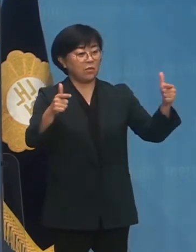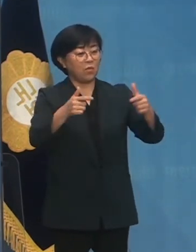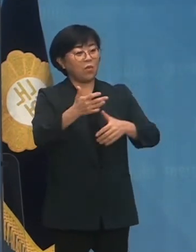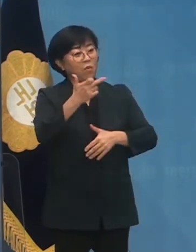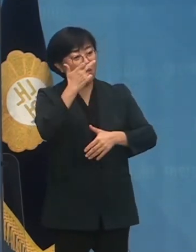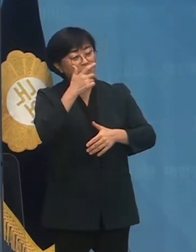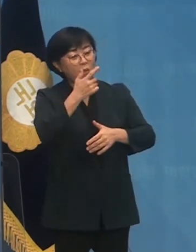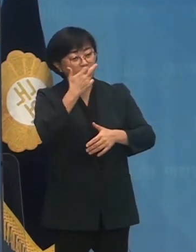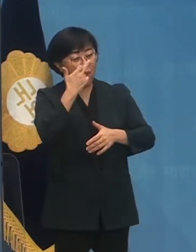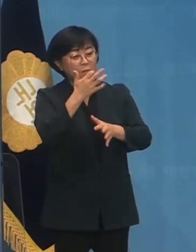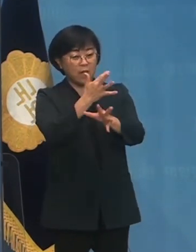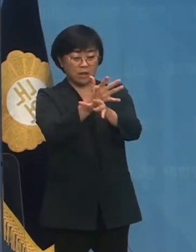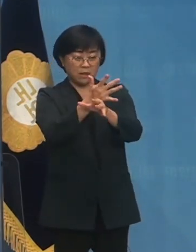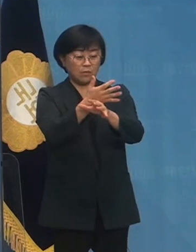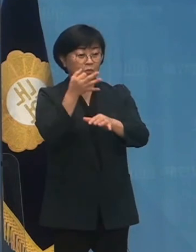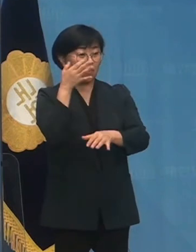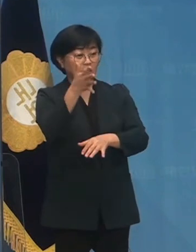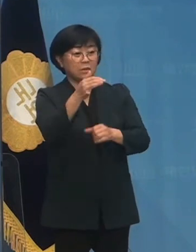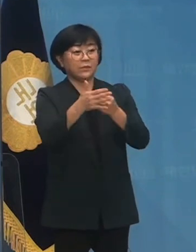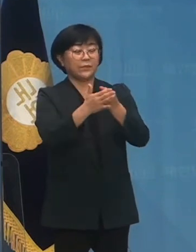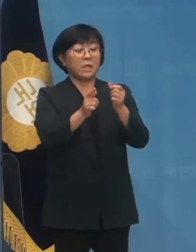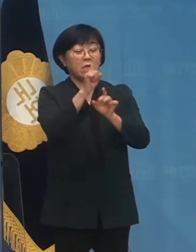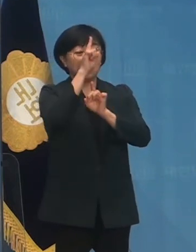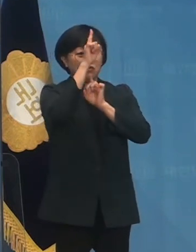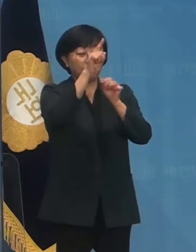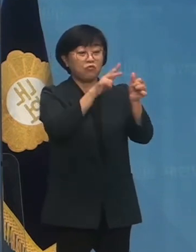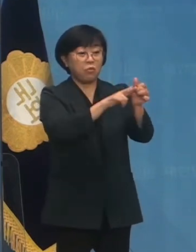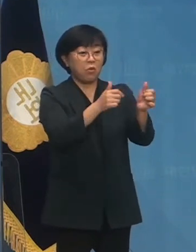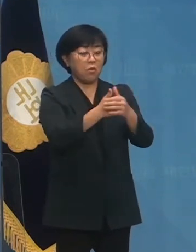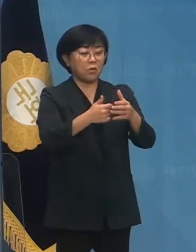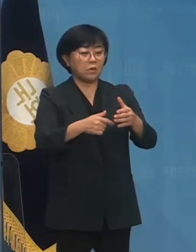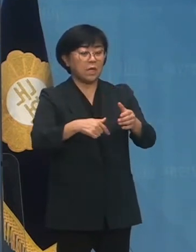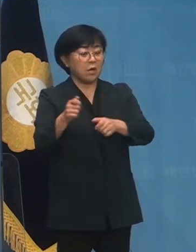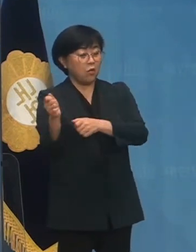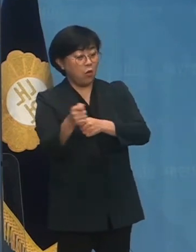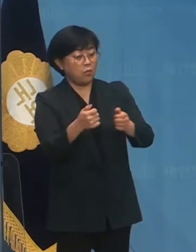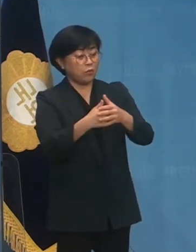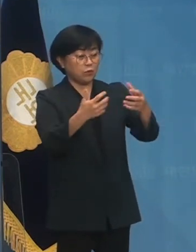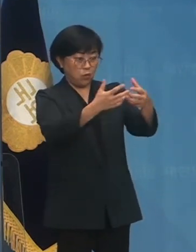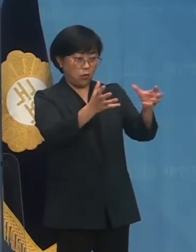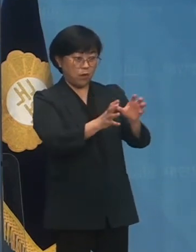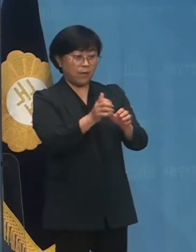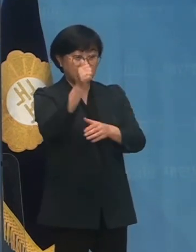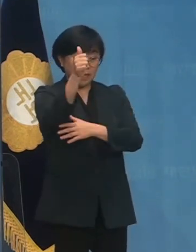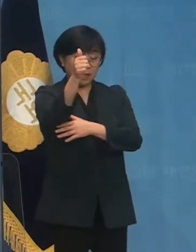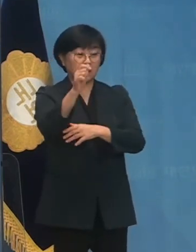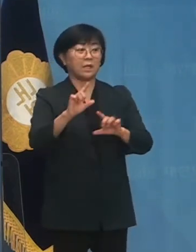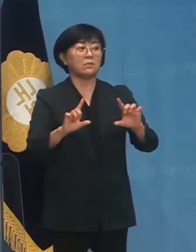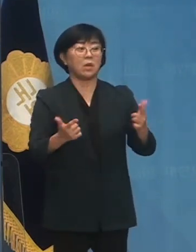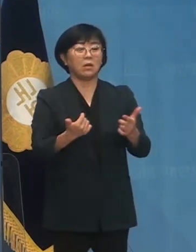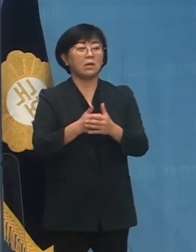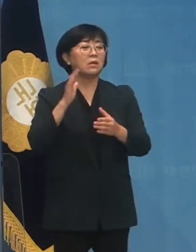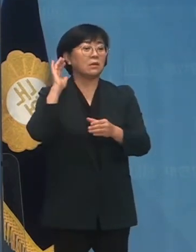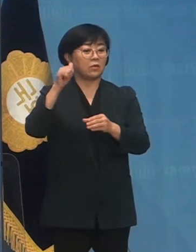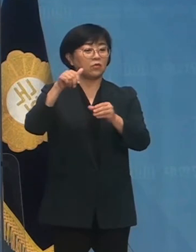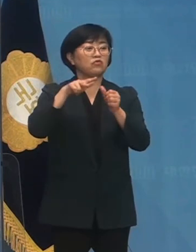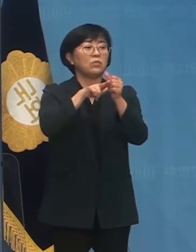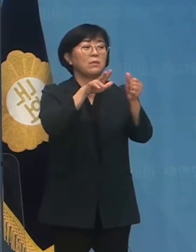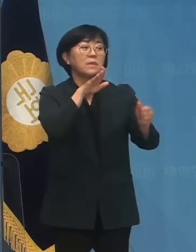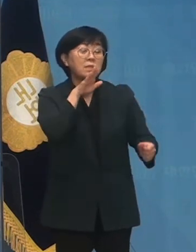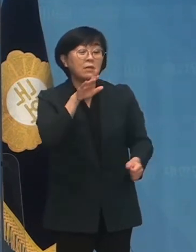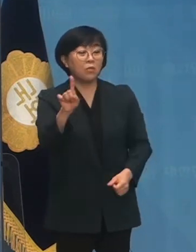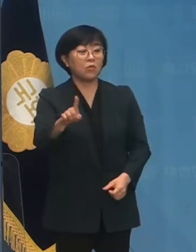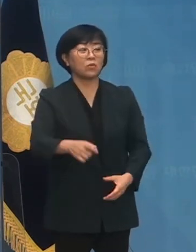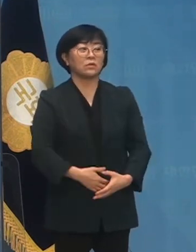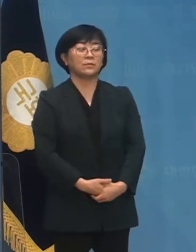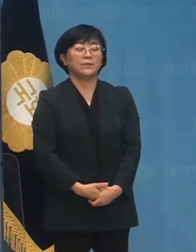되어가는 느낌입니다. 이 후보는 골프 동호회 회장 선거에 나선 것입니까? 아니면 대통령 출마한 것입니까?